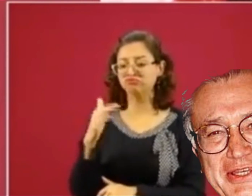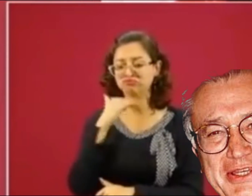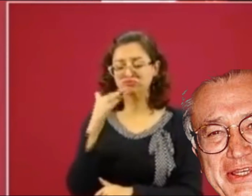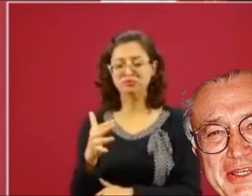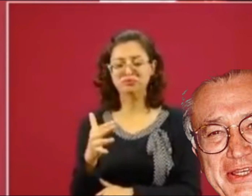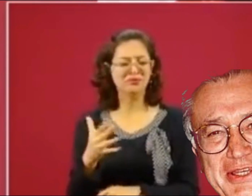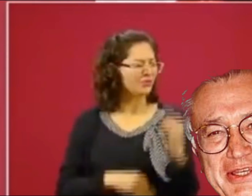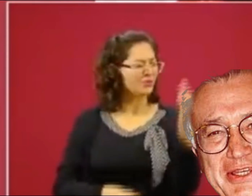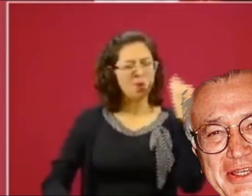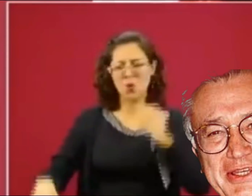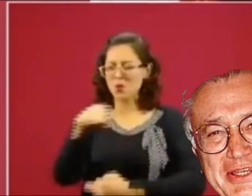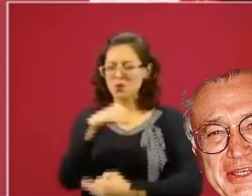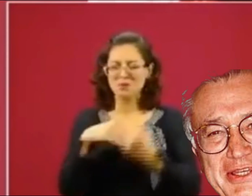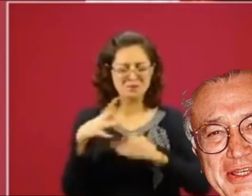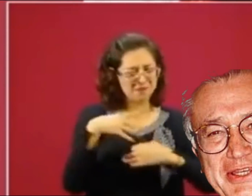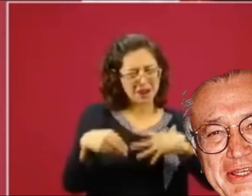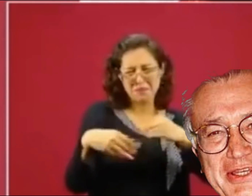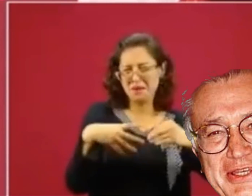todos